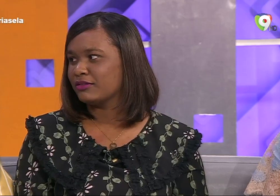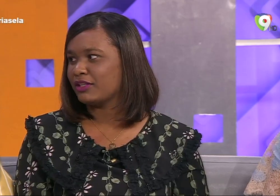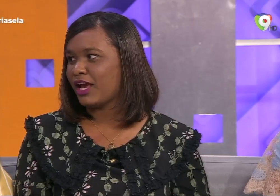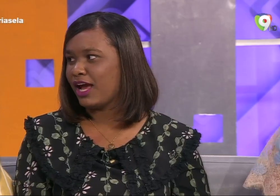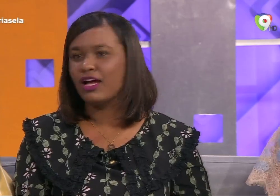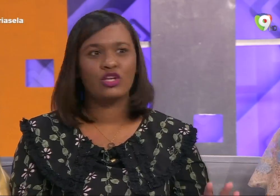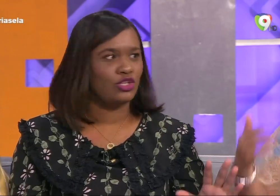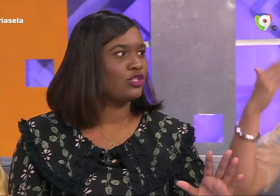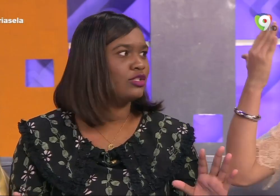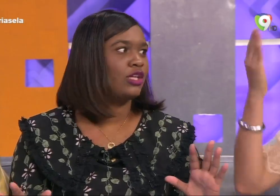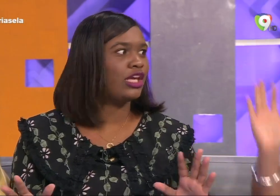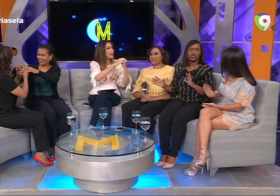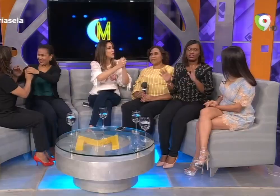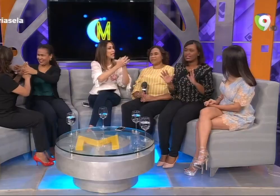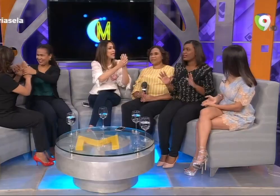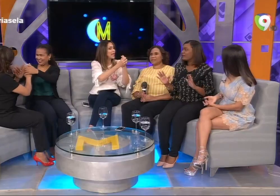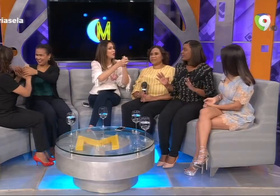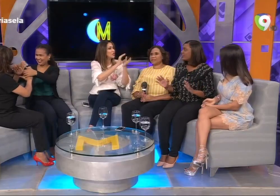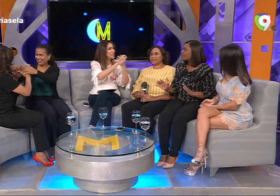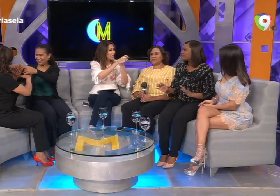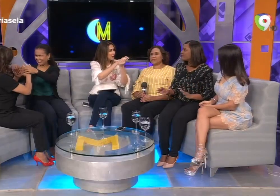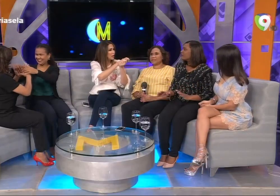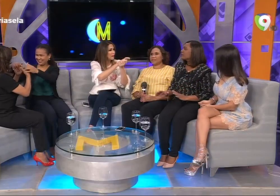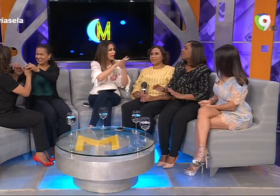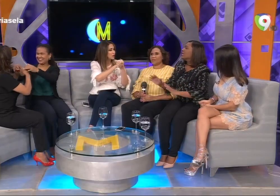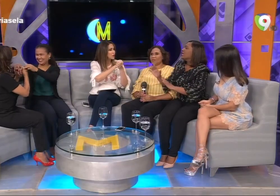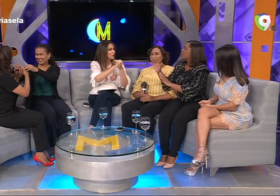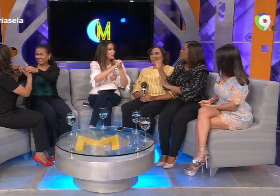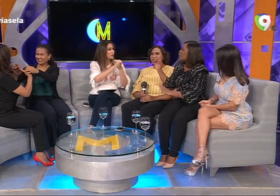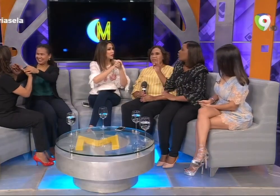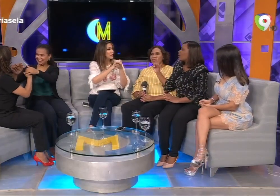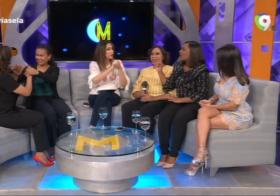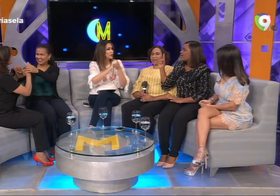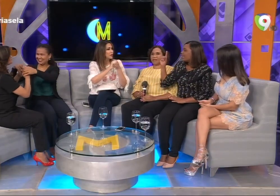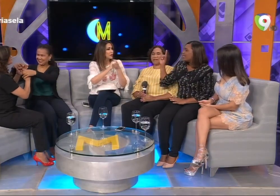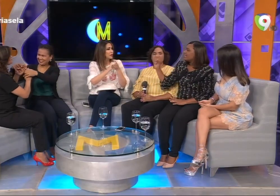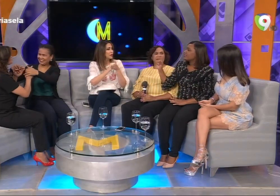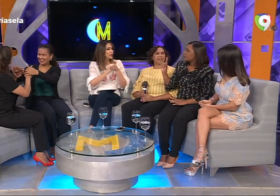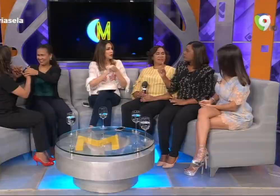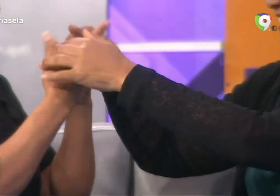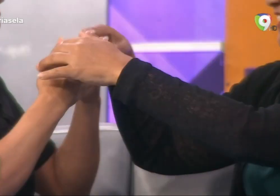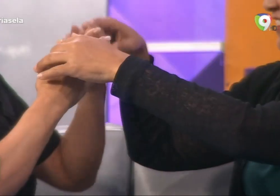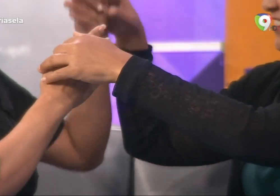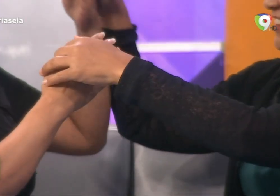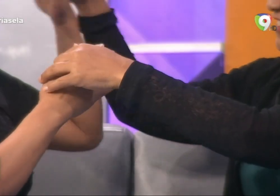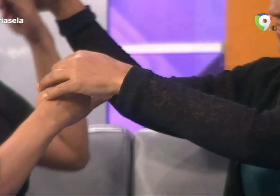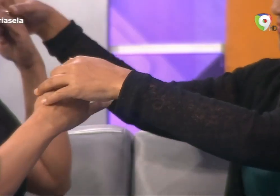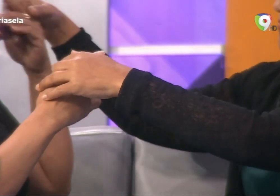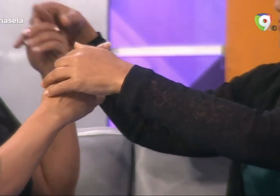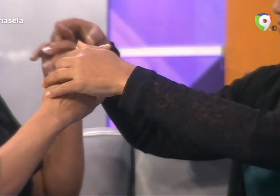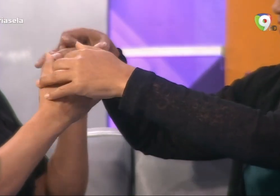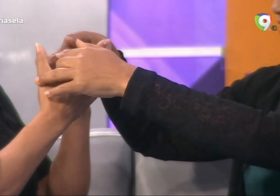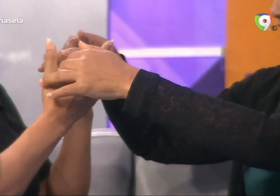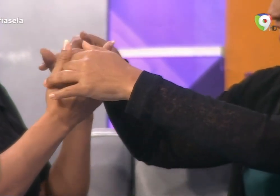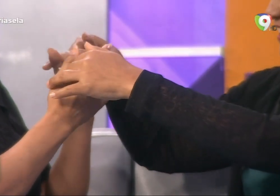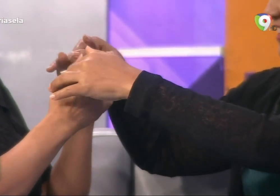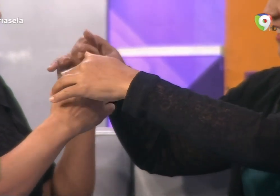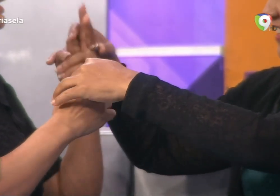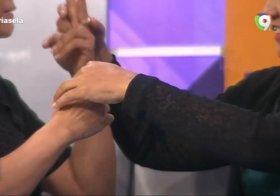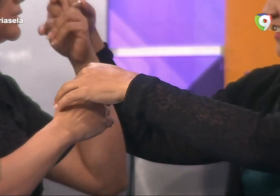por supervivencia yo tenía que aprender con las manos no en ese entonces porque la visión de ella va disminuyendo